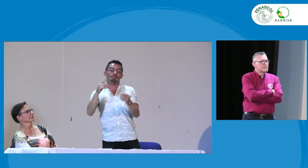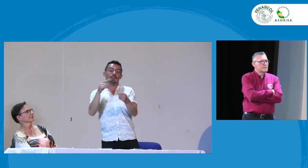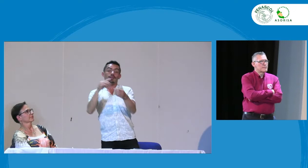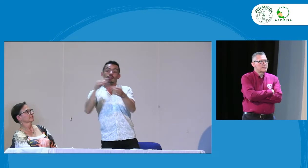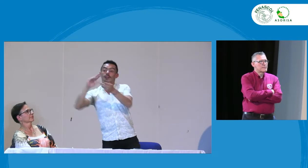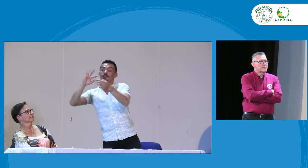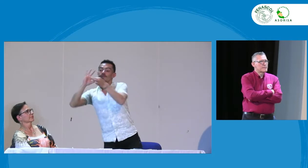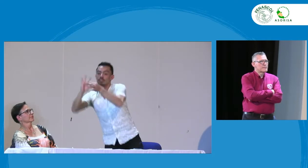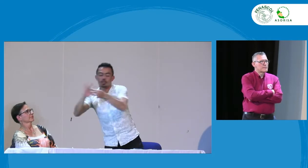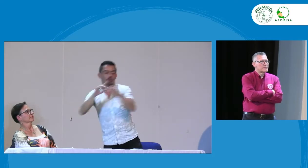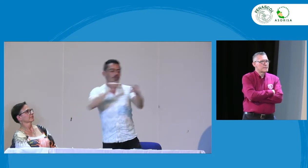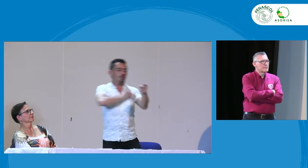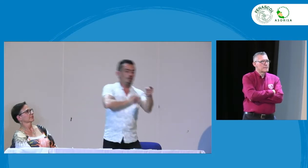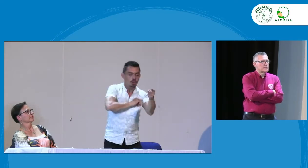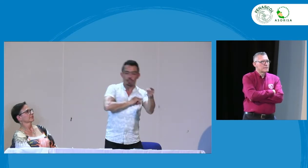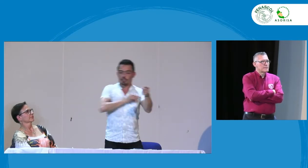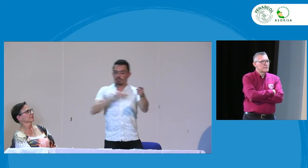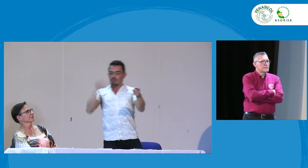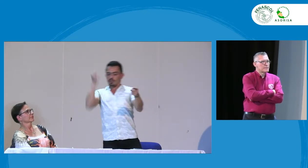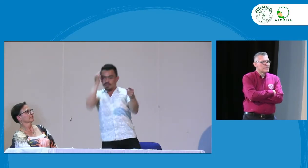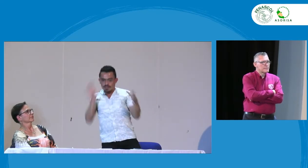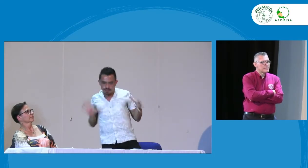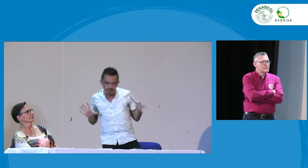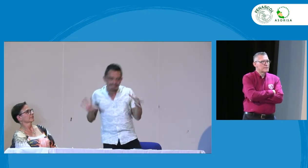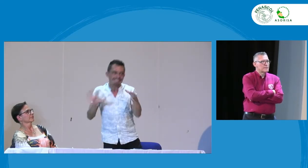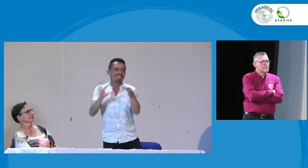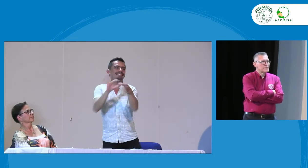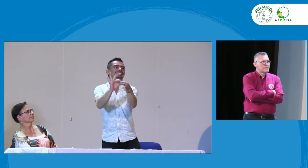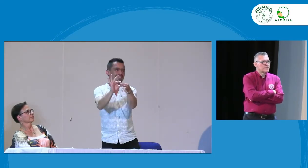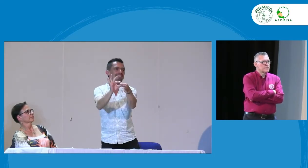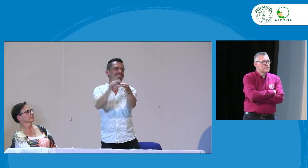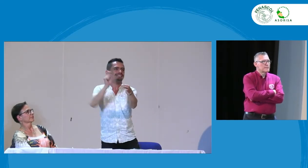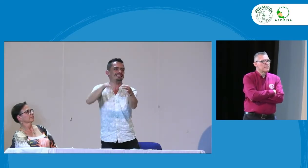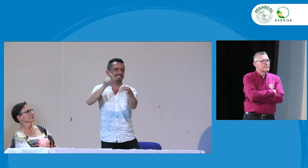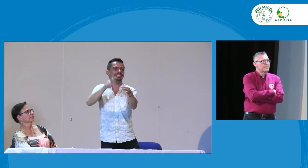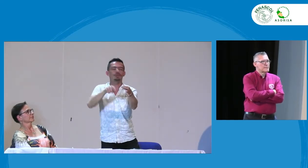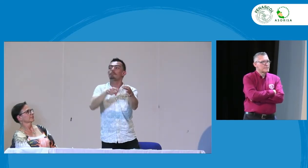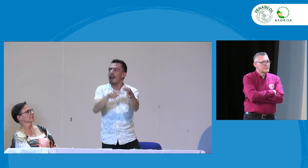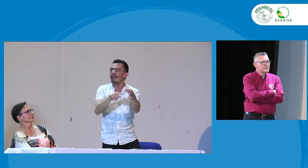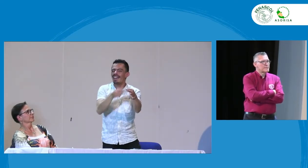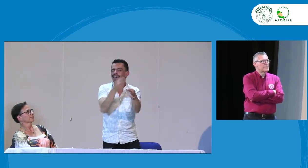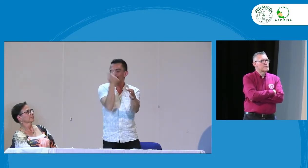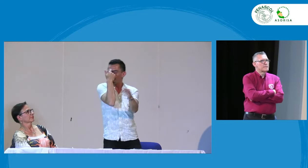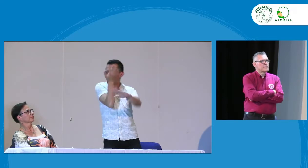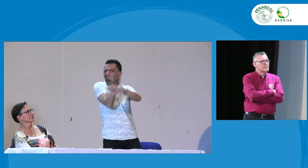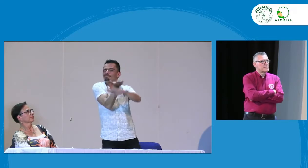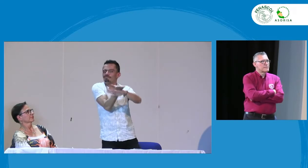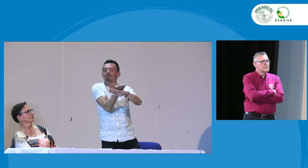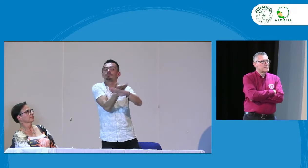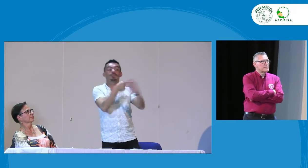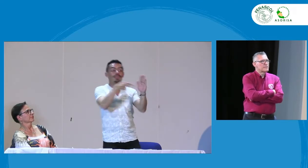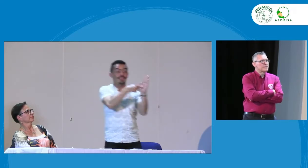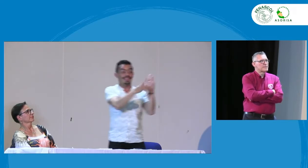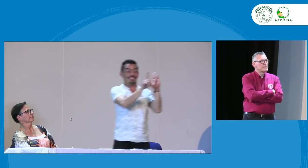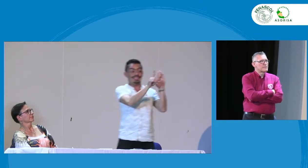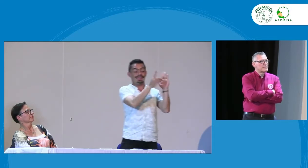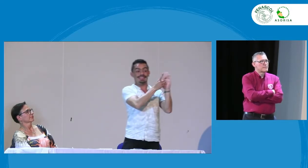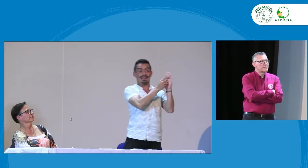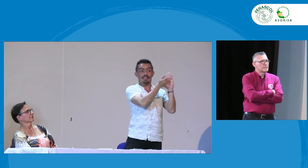incidencia y participación efectiva de personas sordas además FENASCOR INSOR y docentes sordos sin duda tenemos que participar